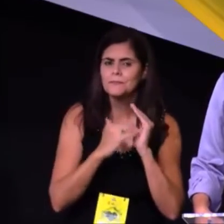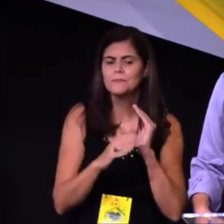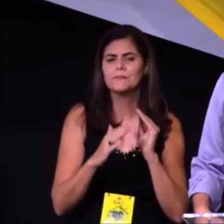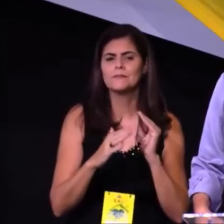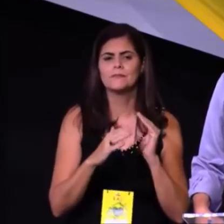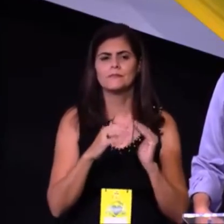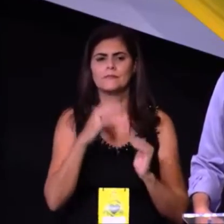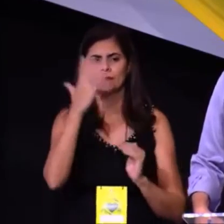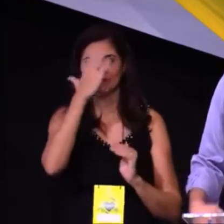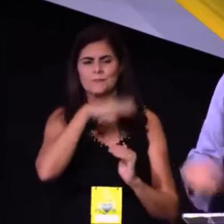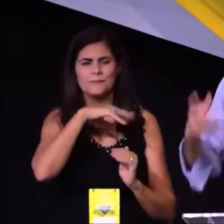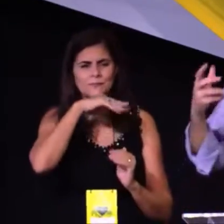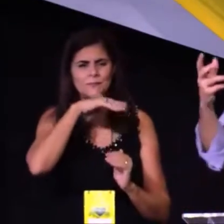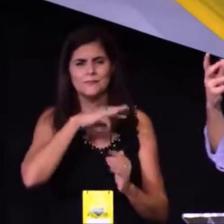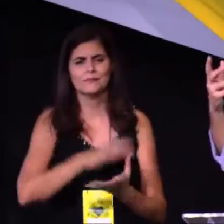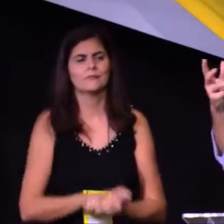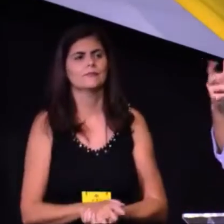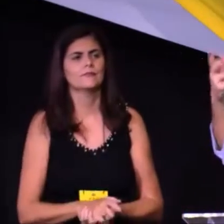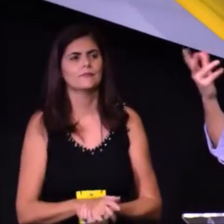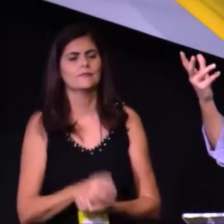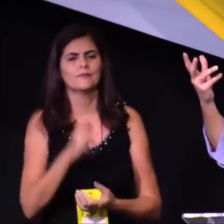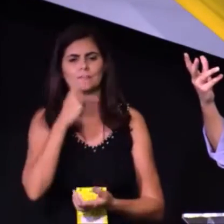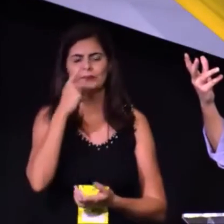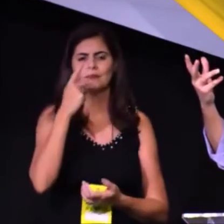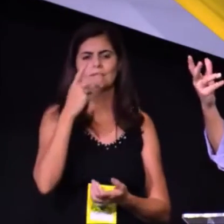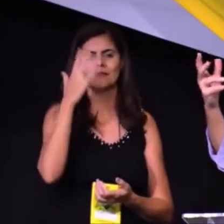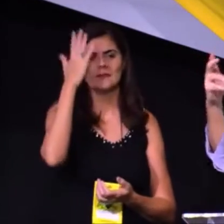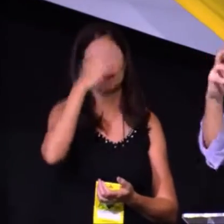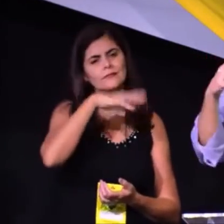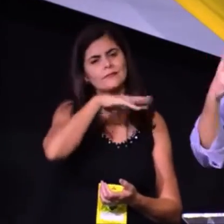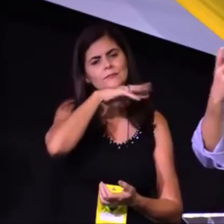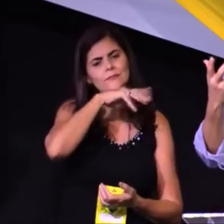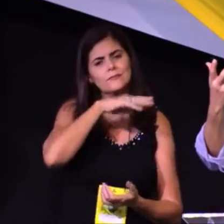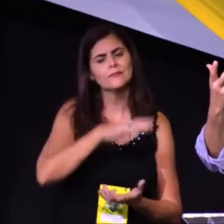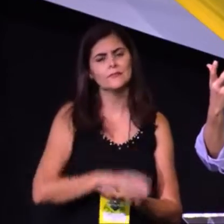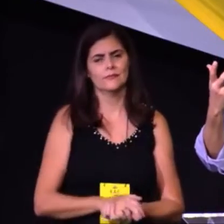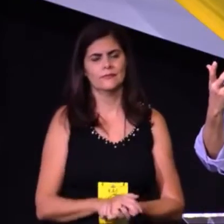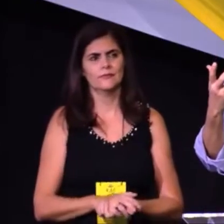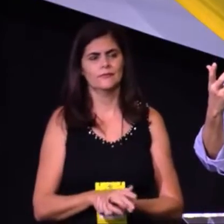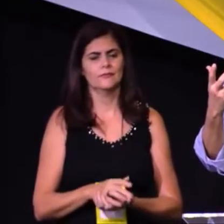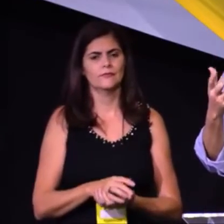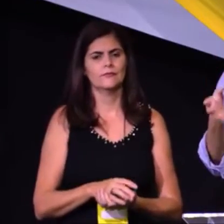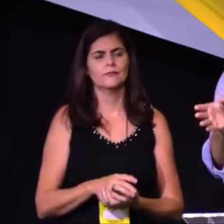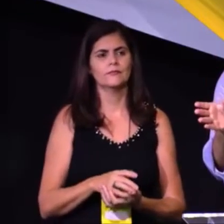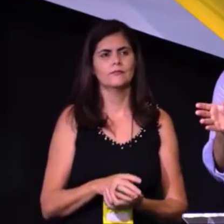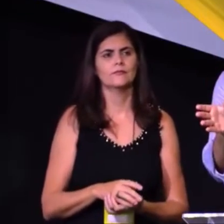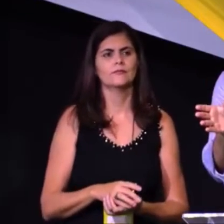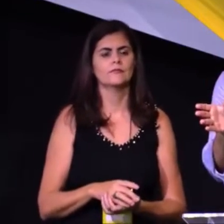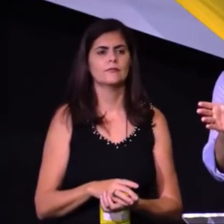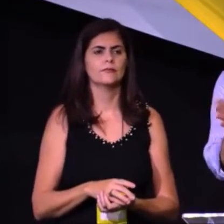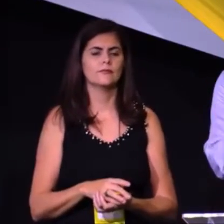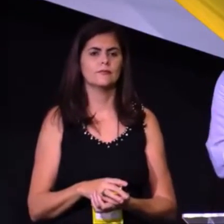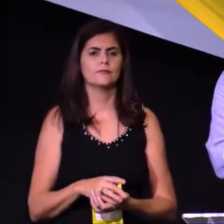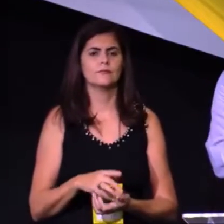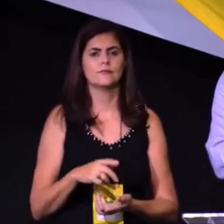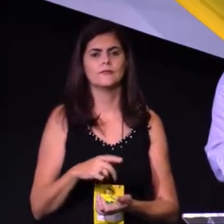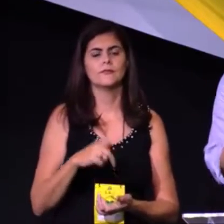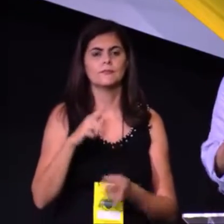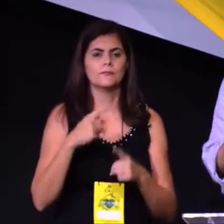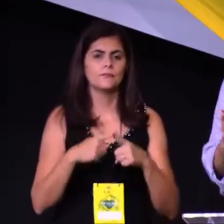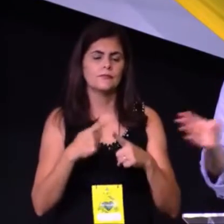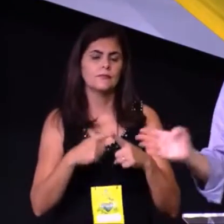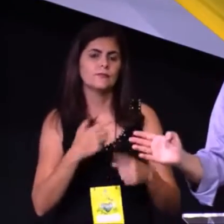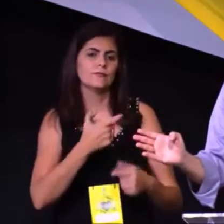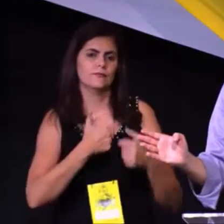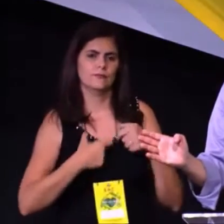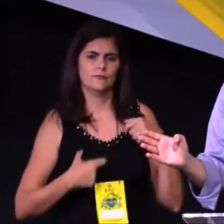estigmas, de não condicionar amizade, relacionamento pela opção política A, B